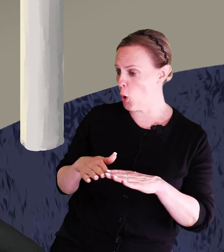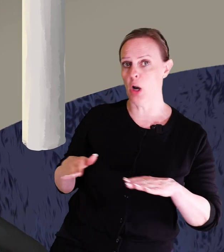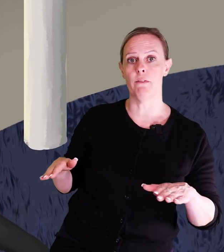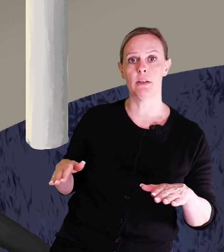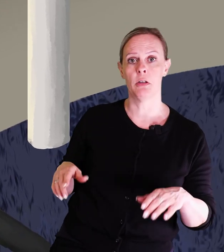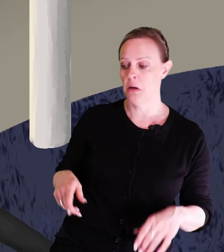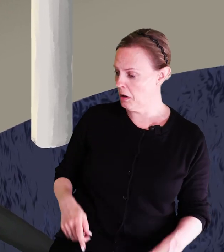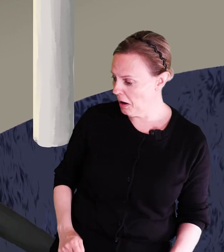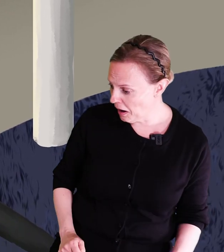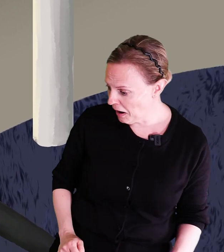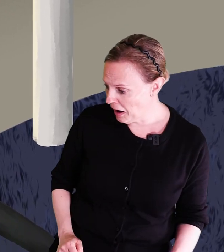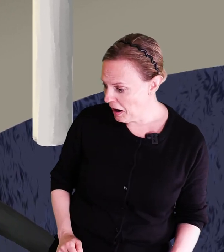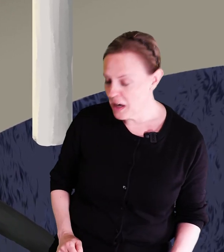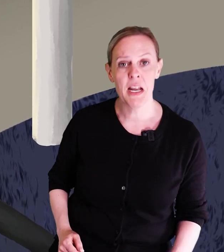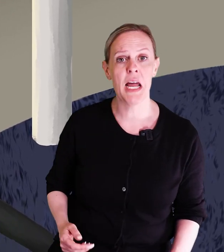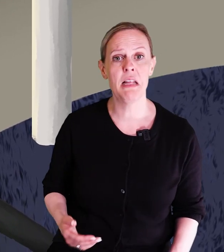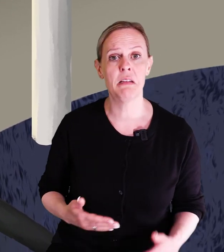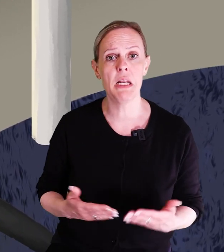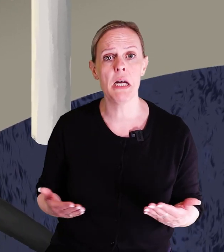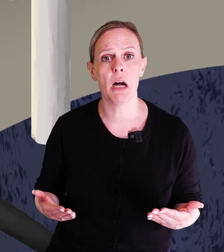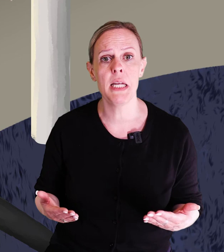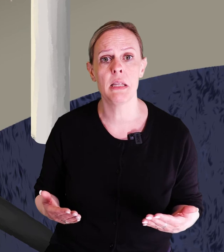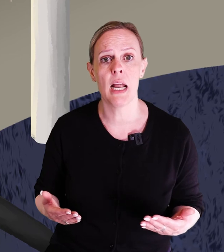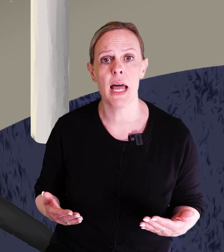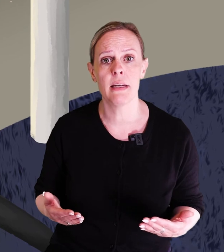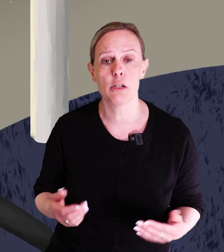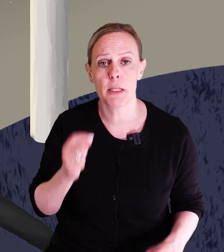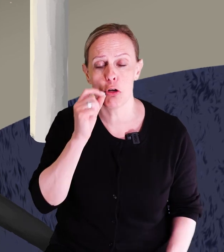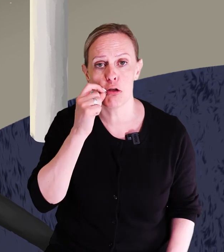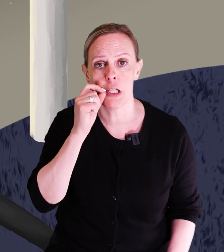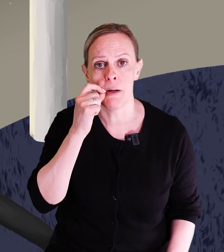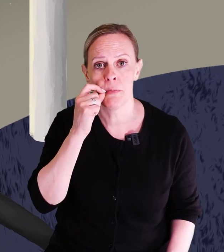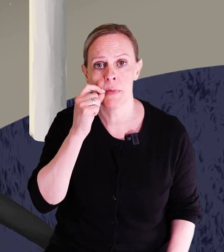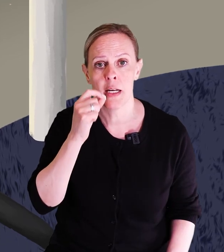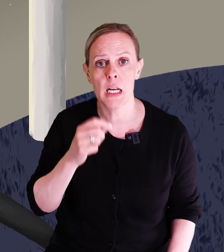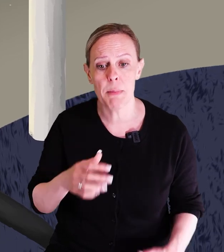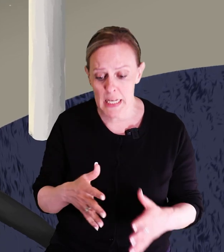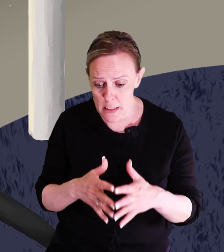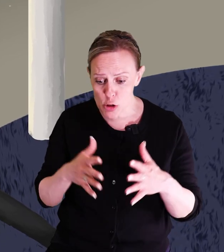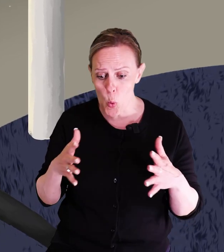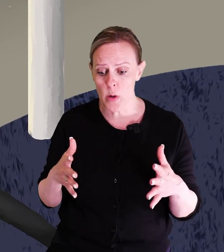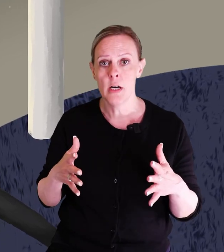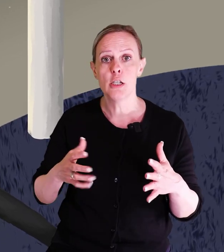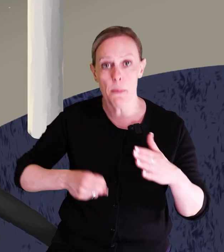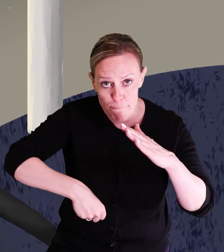golvet. Den är inte lika liten längre som ett russin. Den har blivit lika stor som en